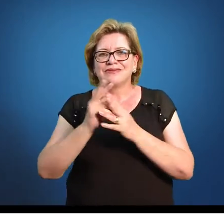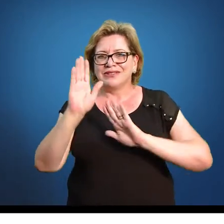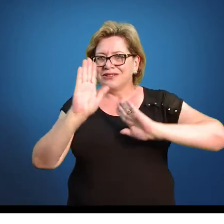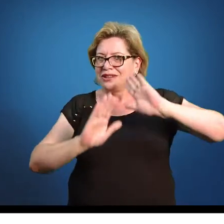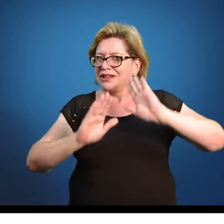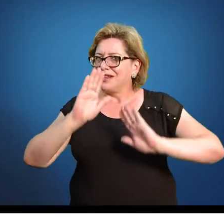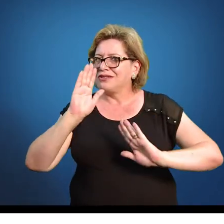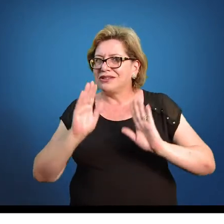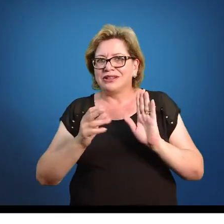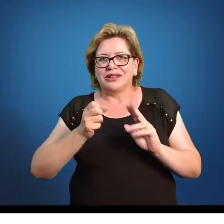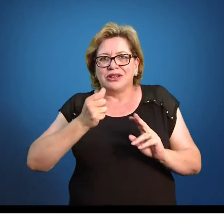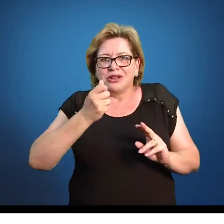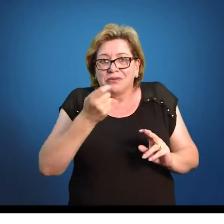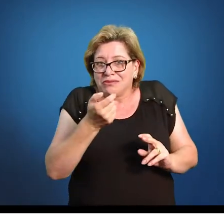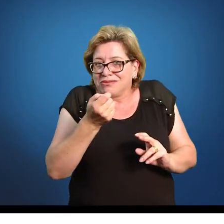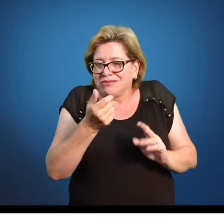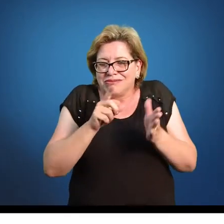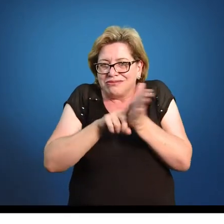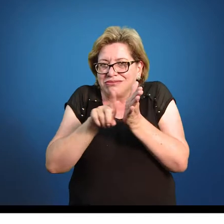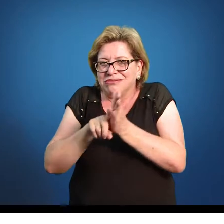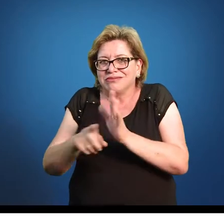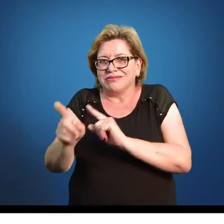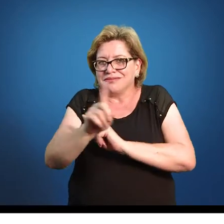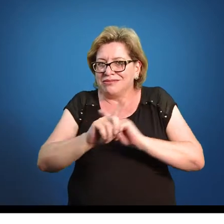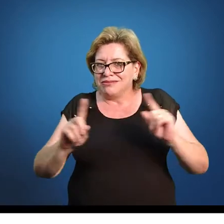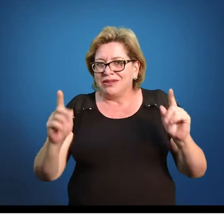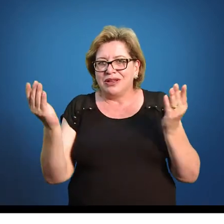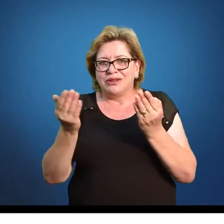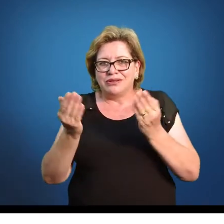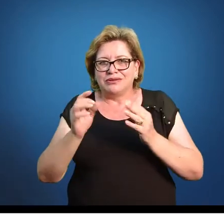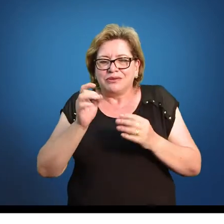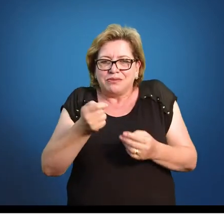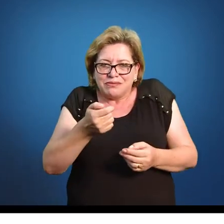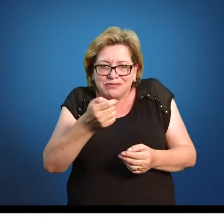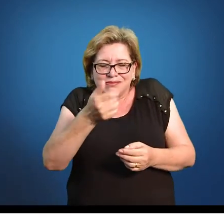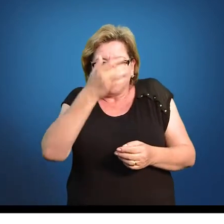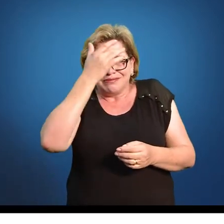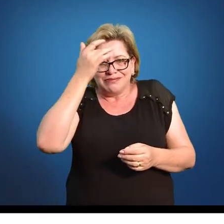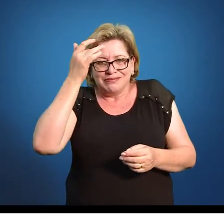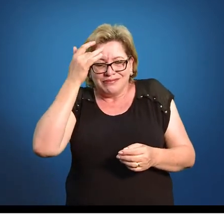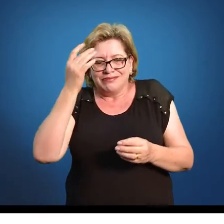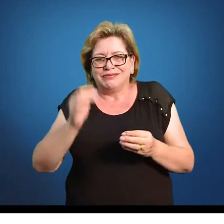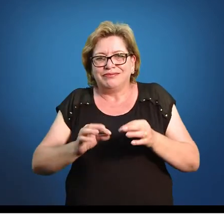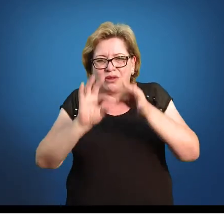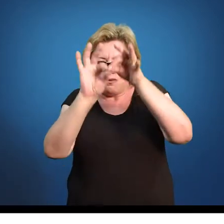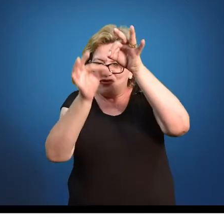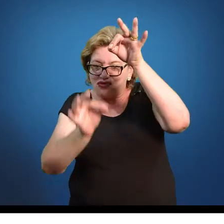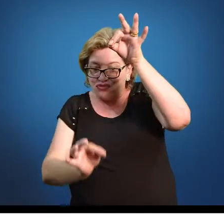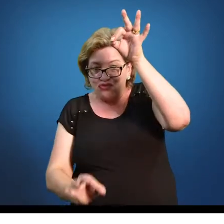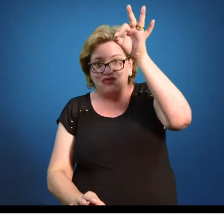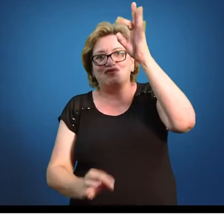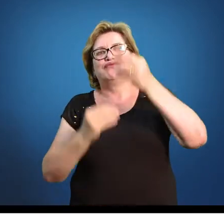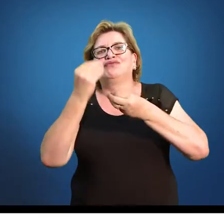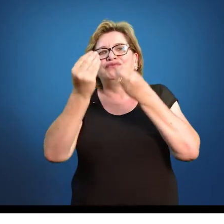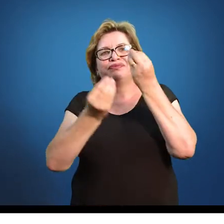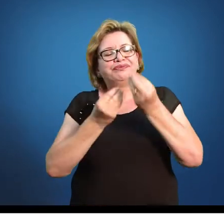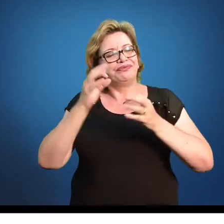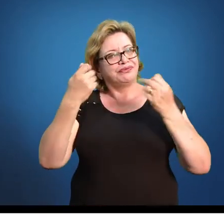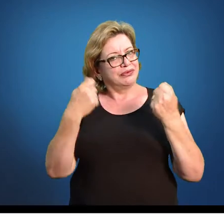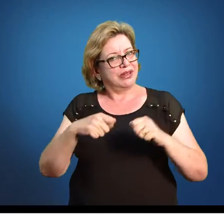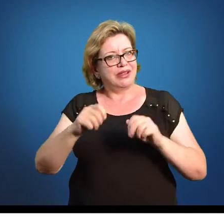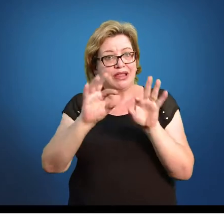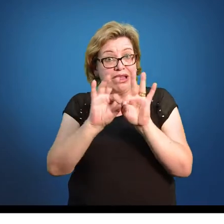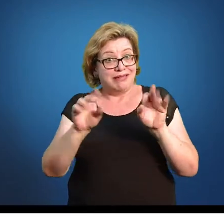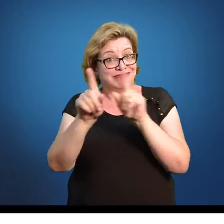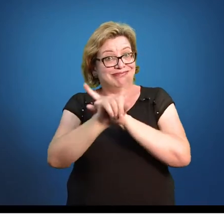você vai trabalhar com a quantidade de dados pequena, que eu estou usando como exemplo, é uma quantidade que não é tão grande. Quando é uma quantidade grande, logicamente que não é